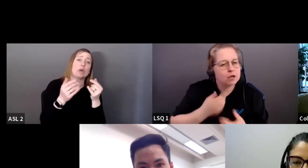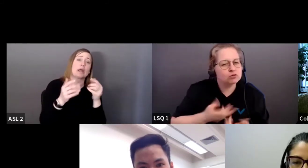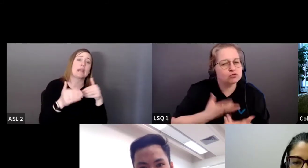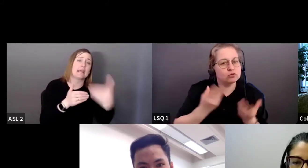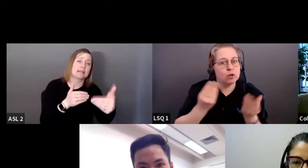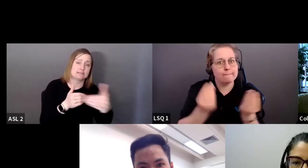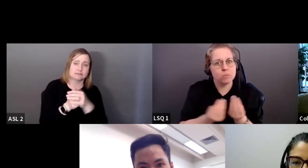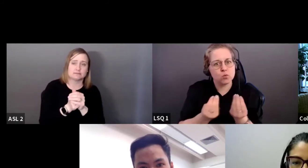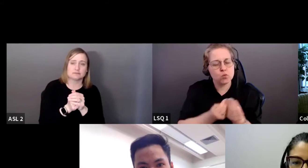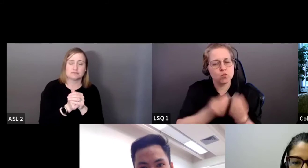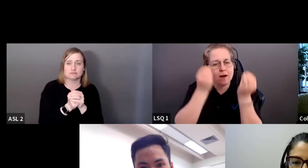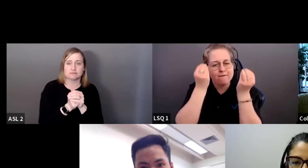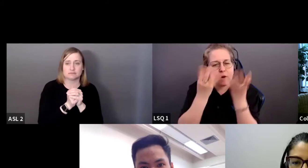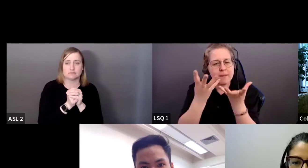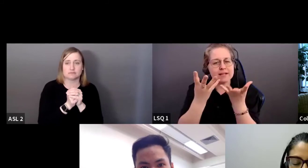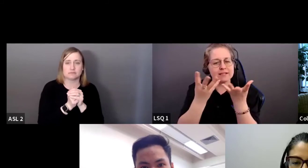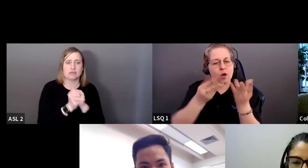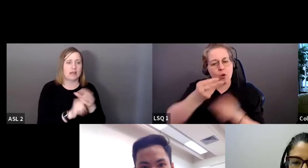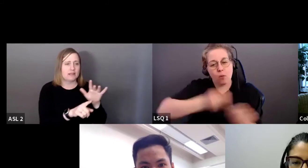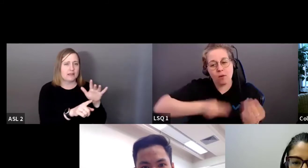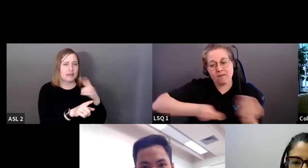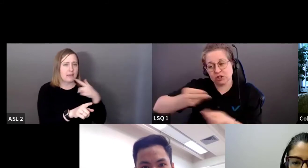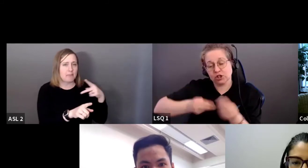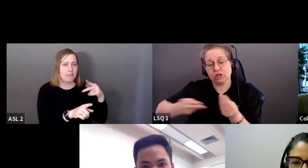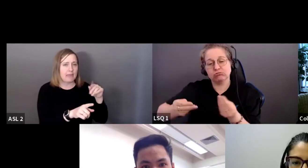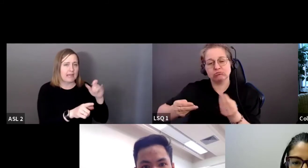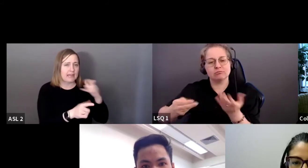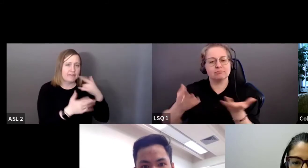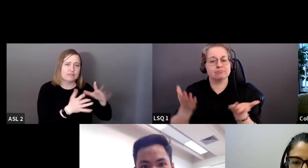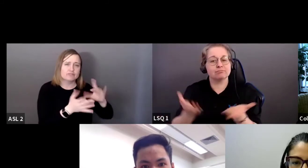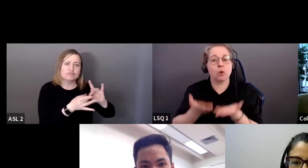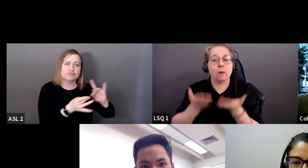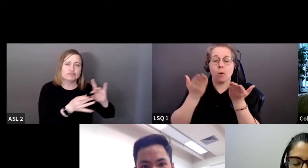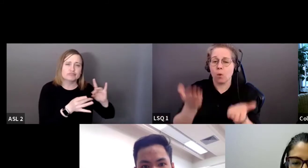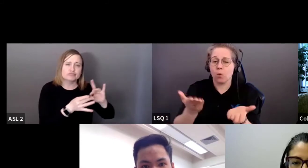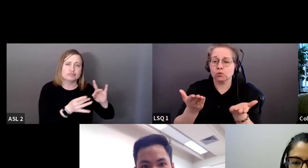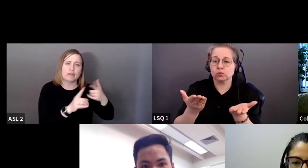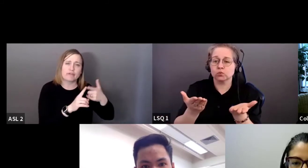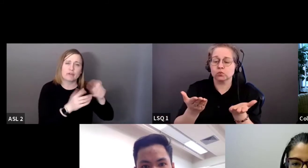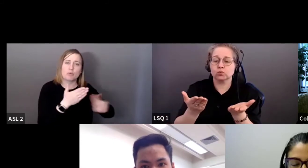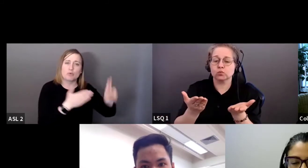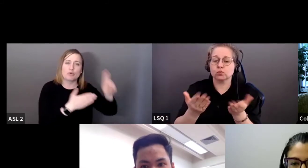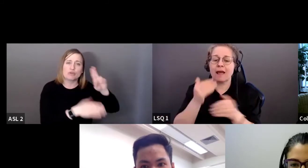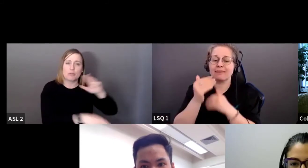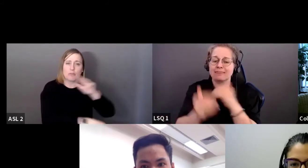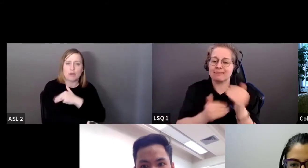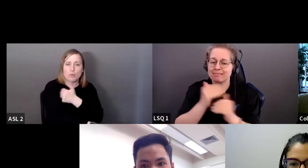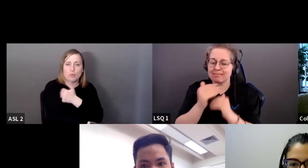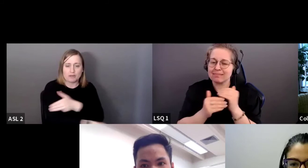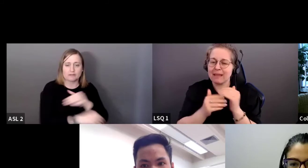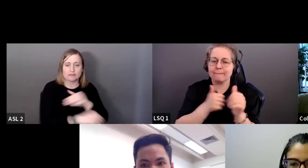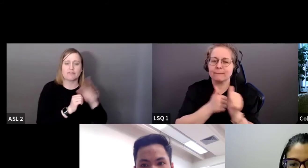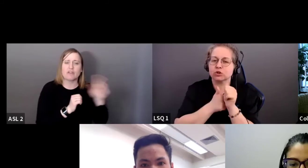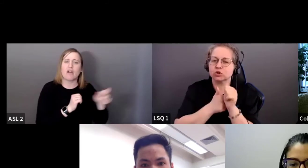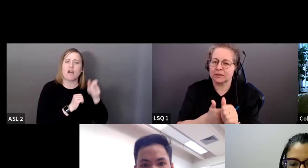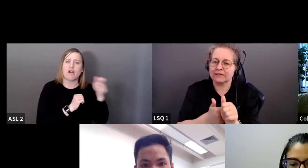'informations qui circulent. On vous propose des suggestions sur les étapes à suivre.